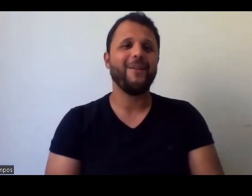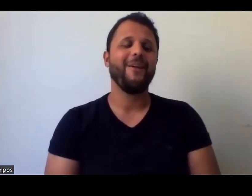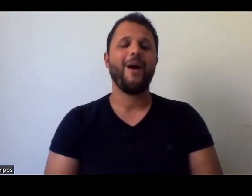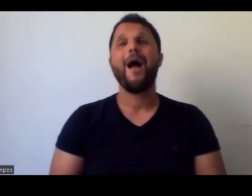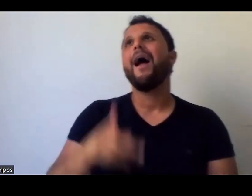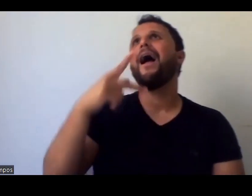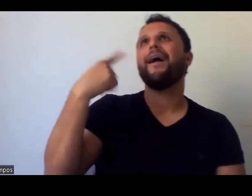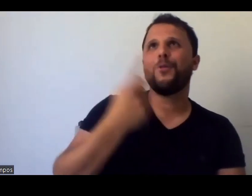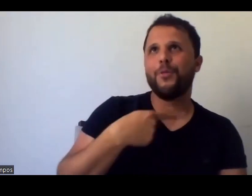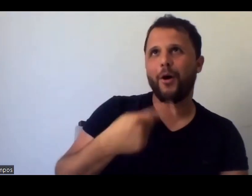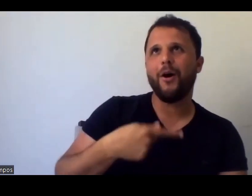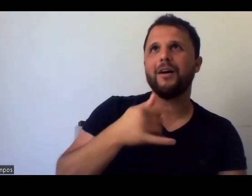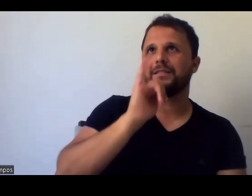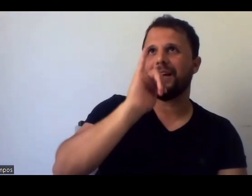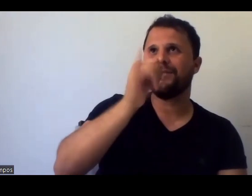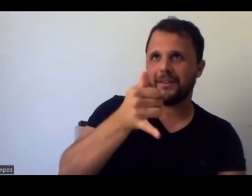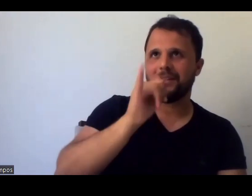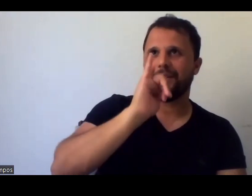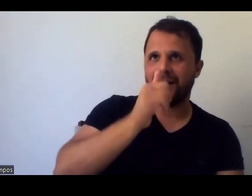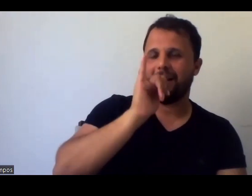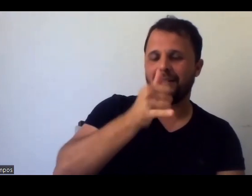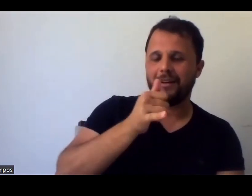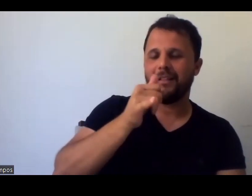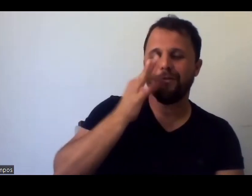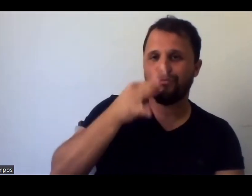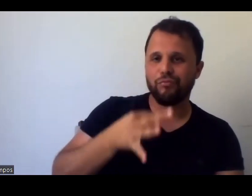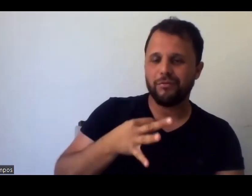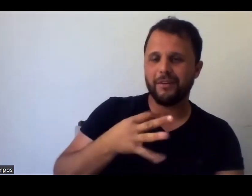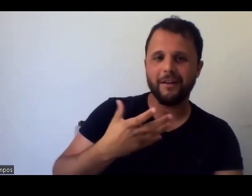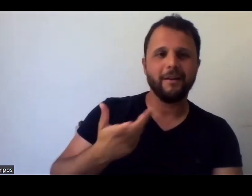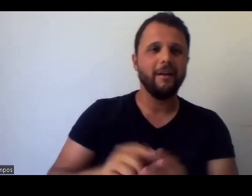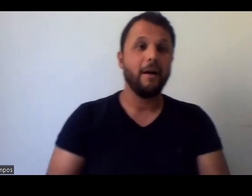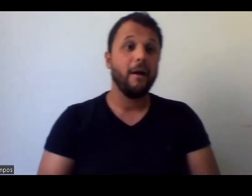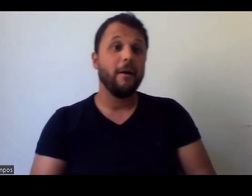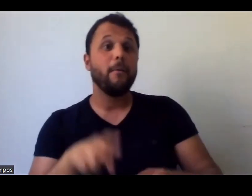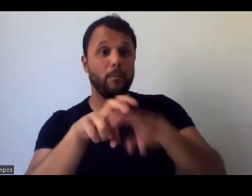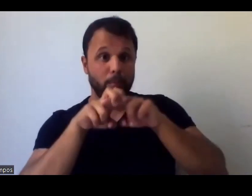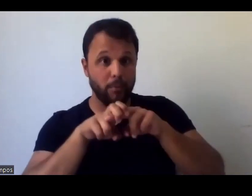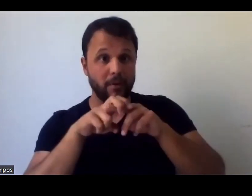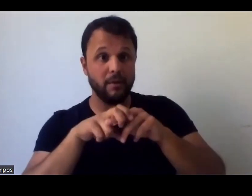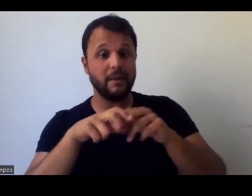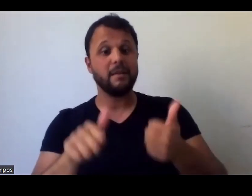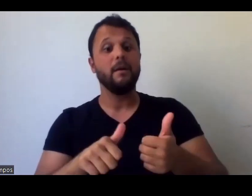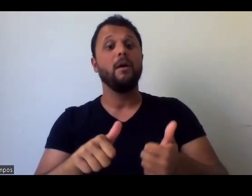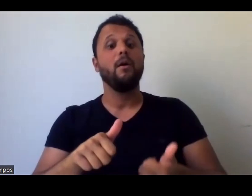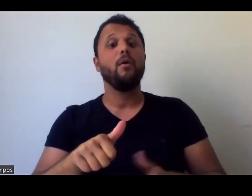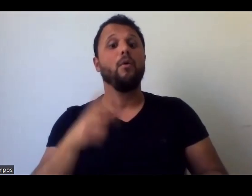gente, então, gente, assim, eu acho que a mudança cultural acontece nisso, sabe, é referenciais teóricos e outra coisa,